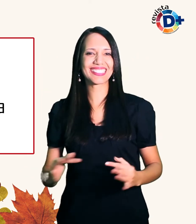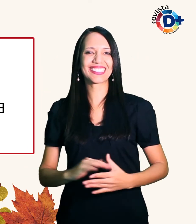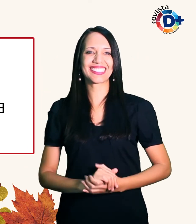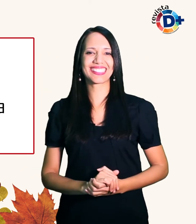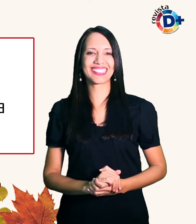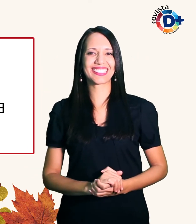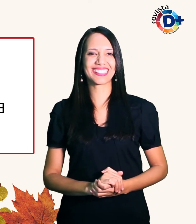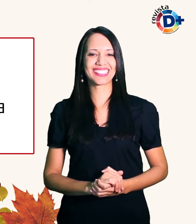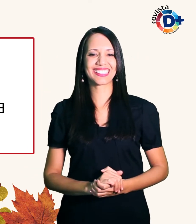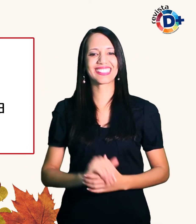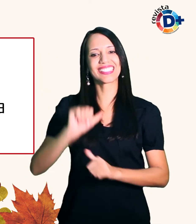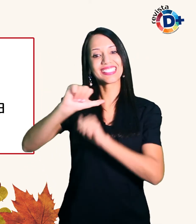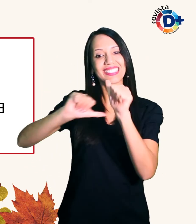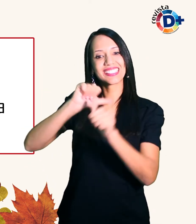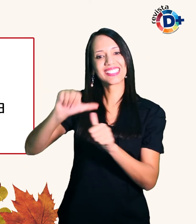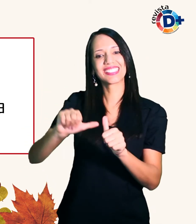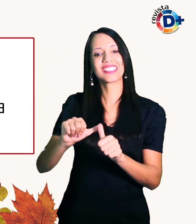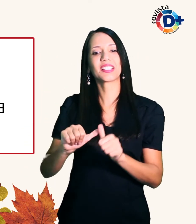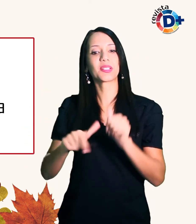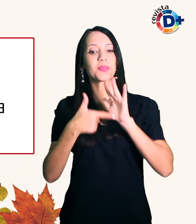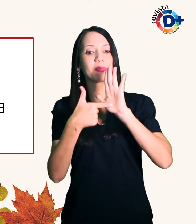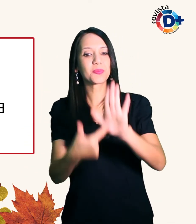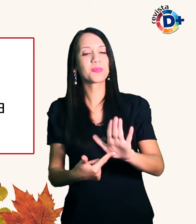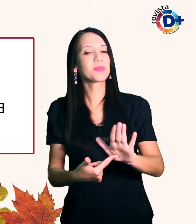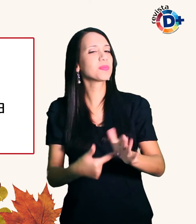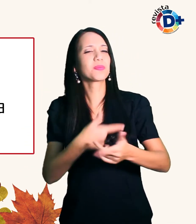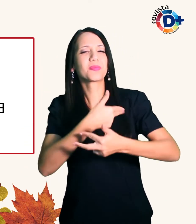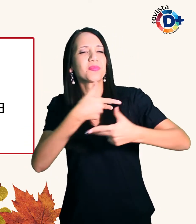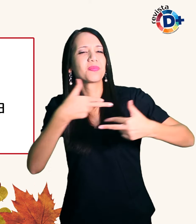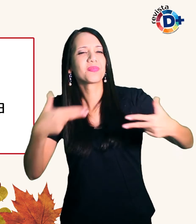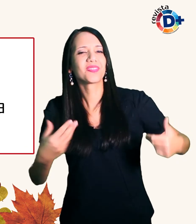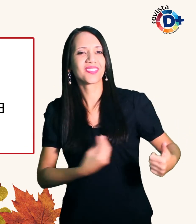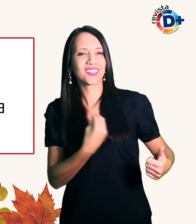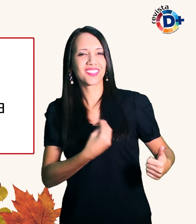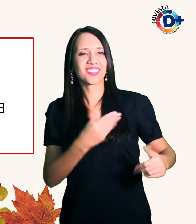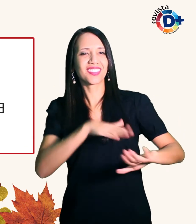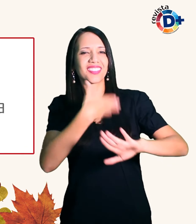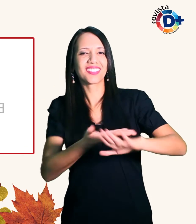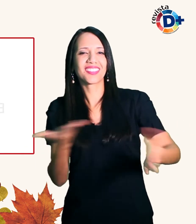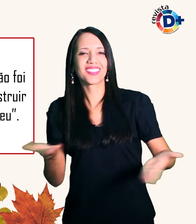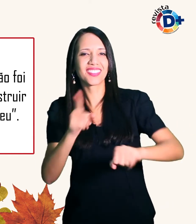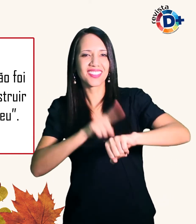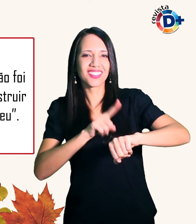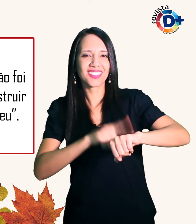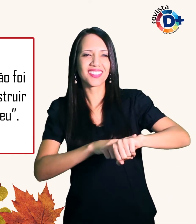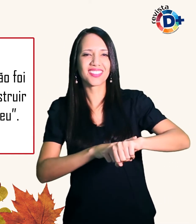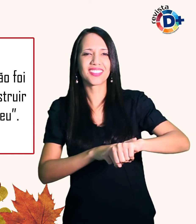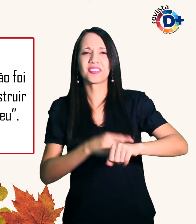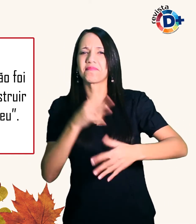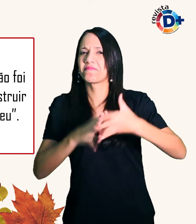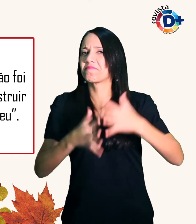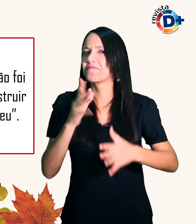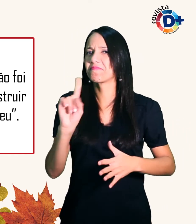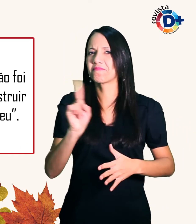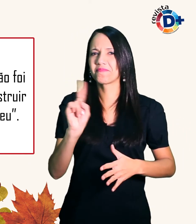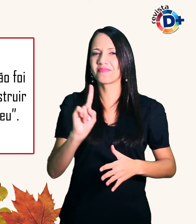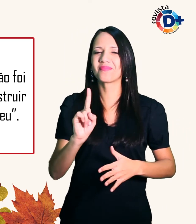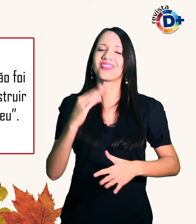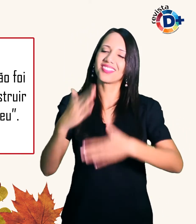Mudar-nos também mostrou que tudo que vivemos até aqui não foi em vão e que agora vamos construir uma vida